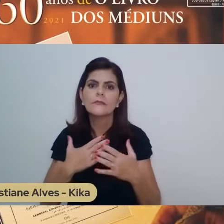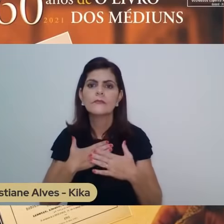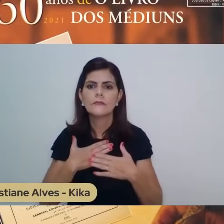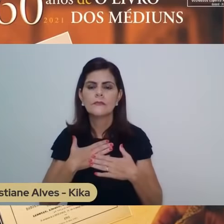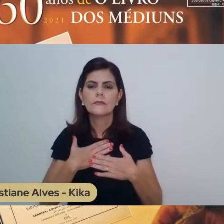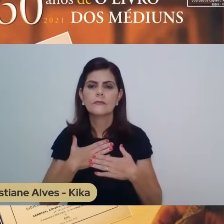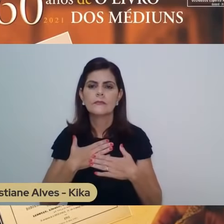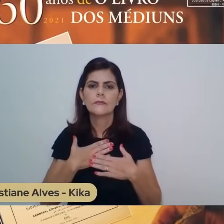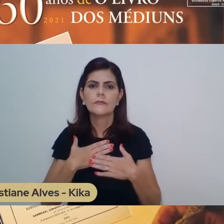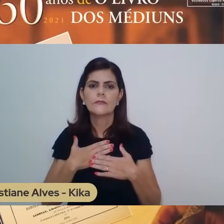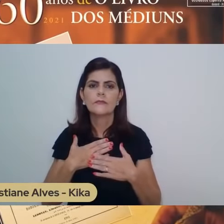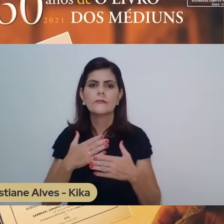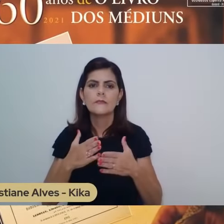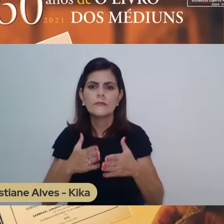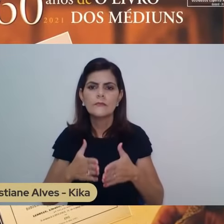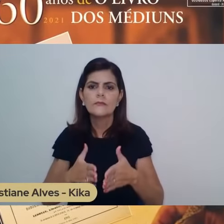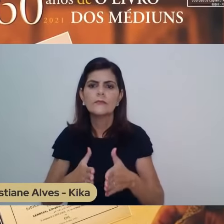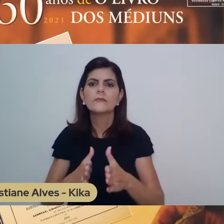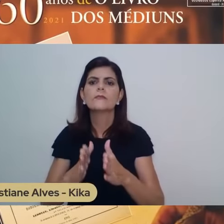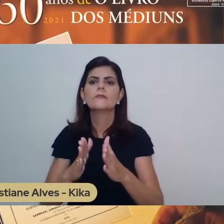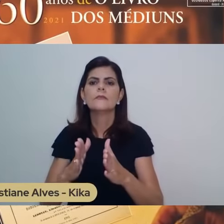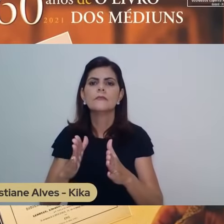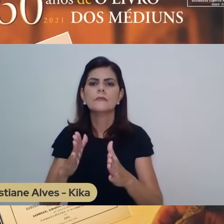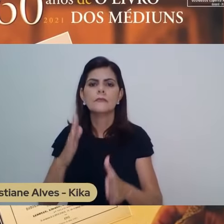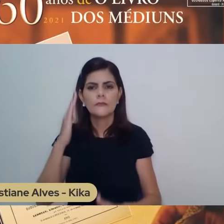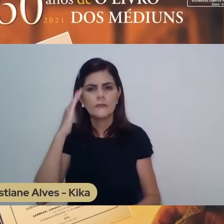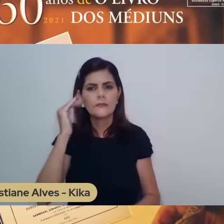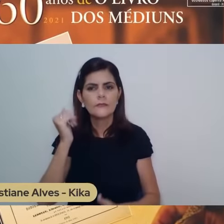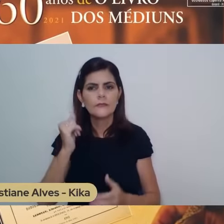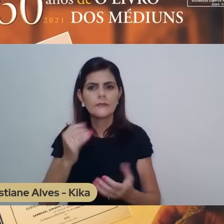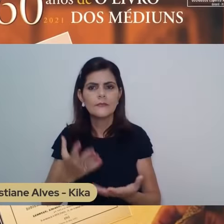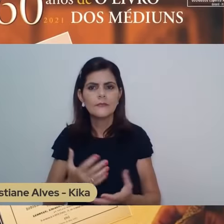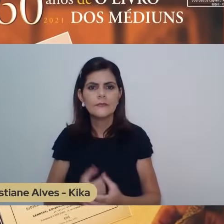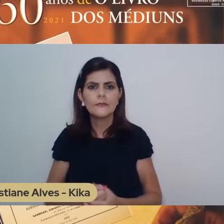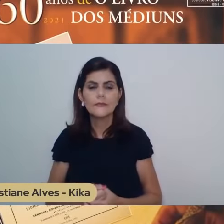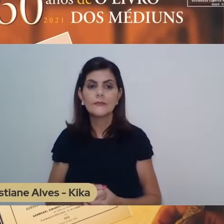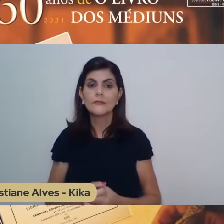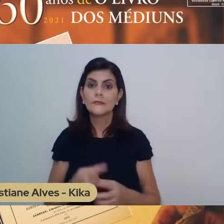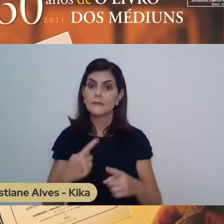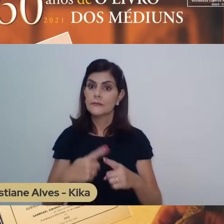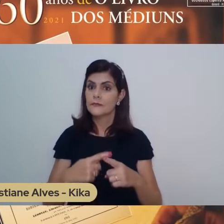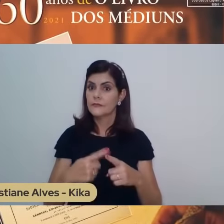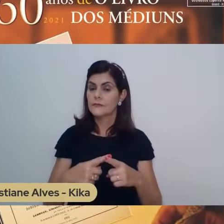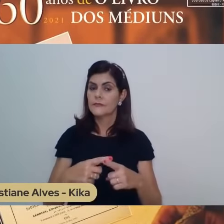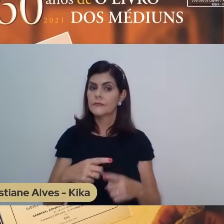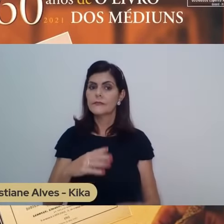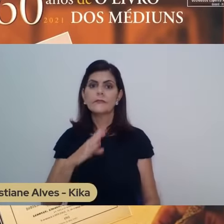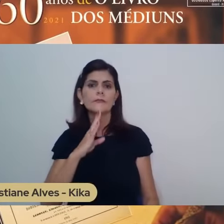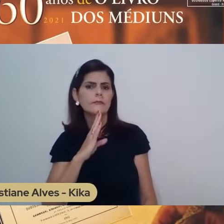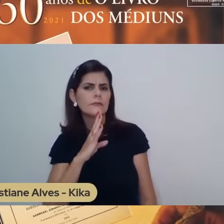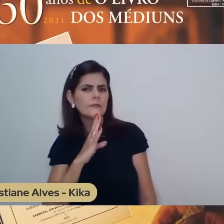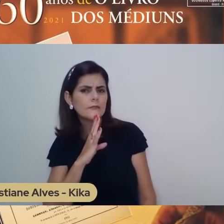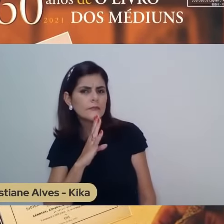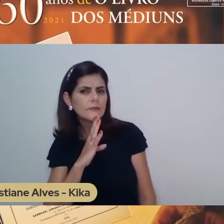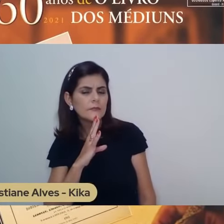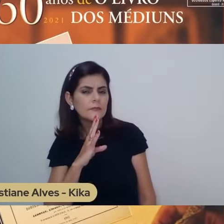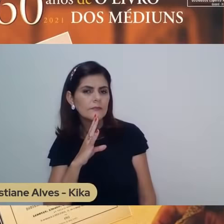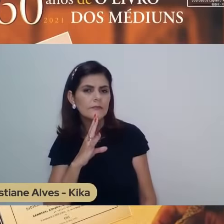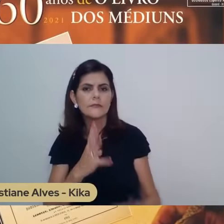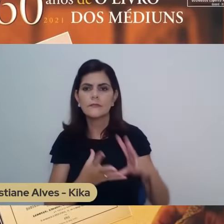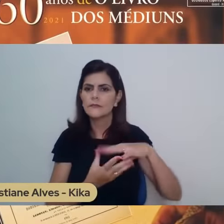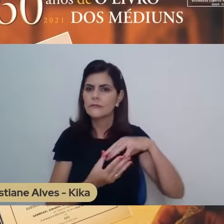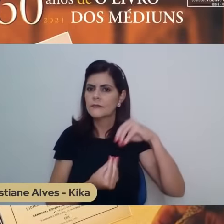orientação em nós mesmos. Porque por mais conhecimento que tenhamos da doutrina espírita, do